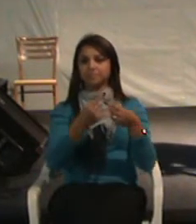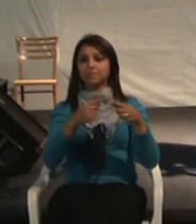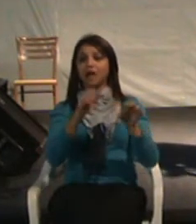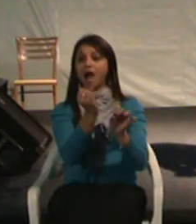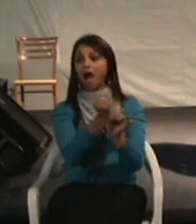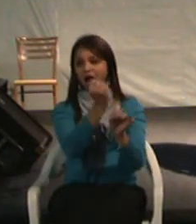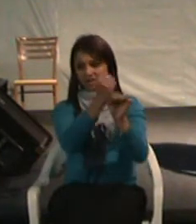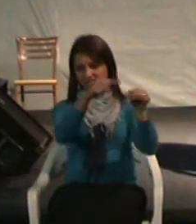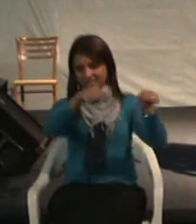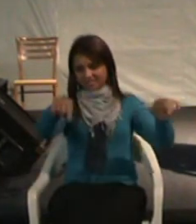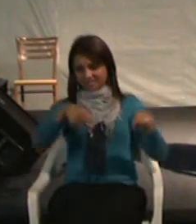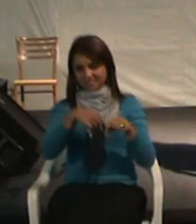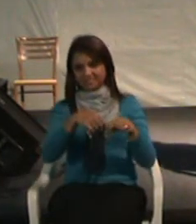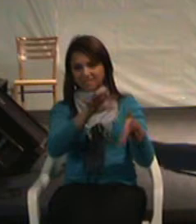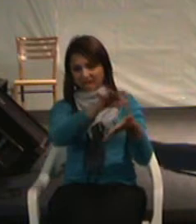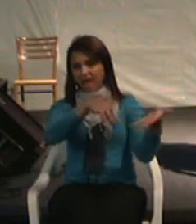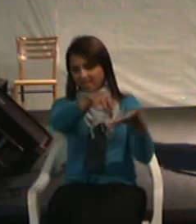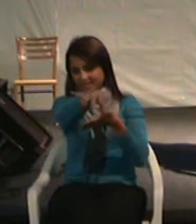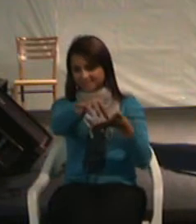é o óbvio.